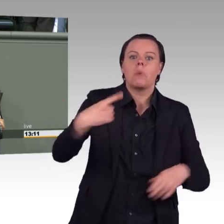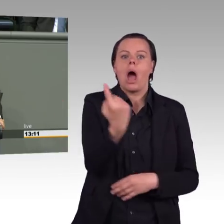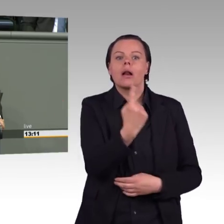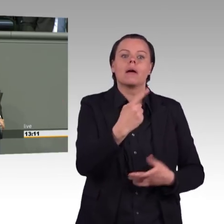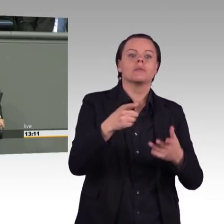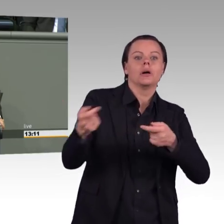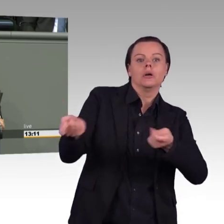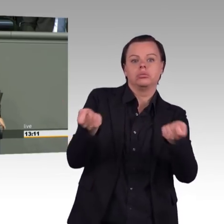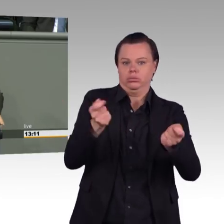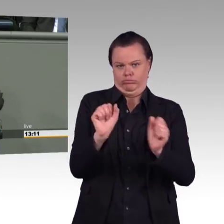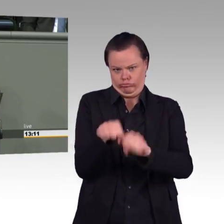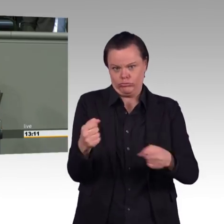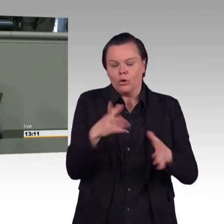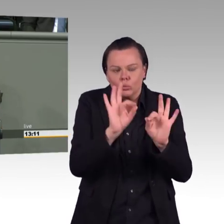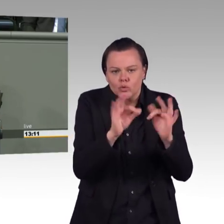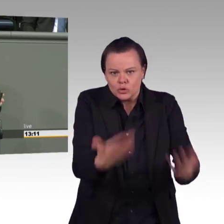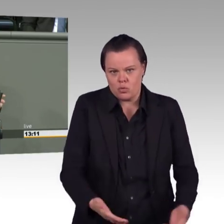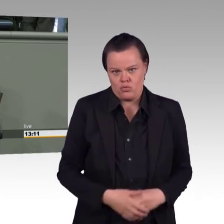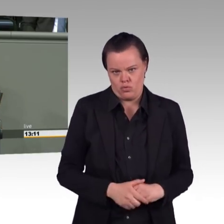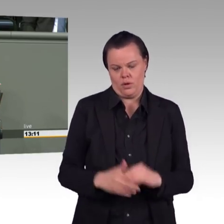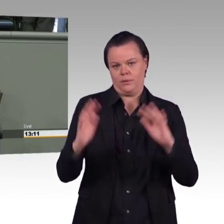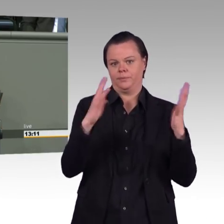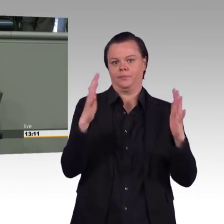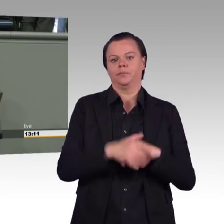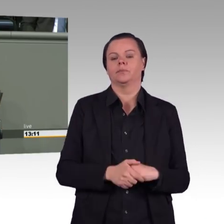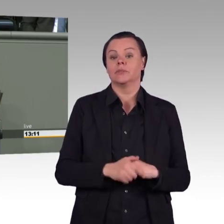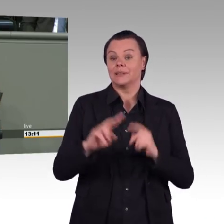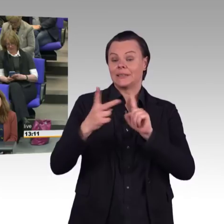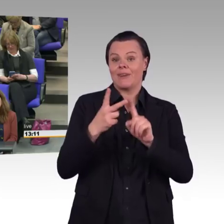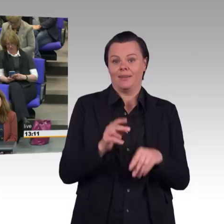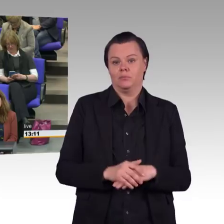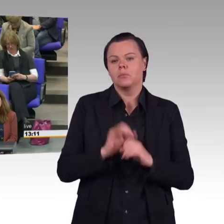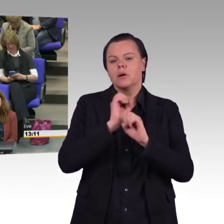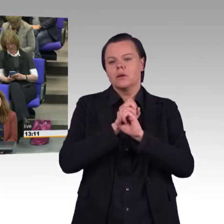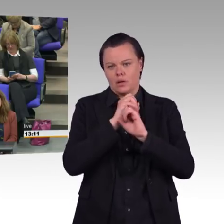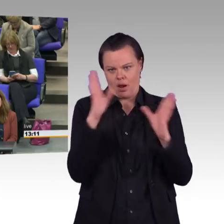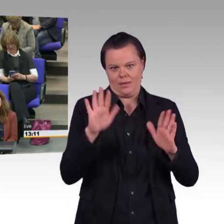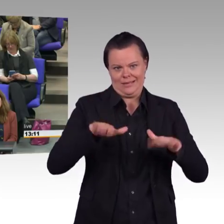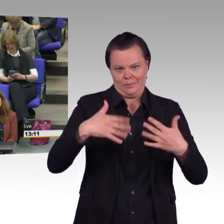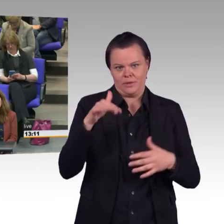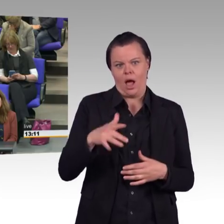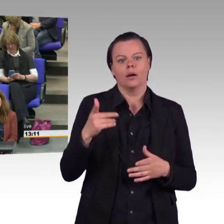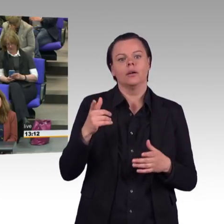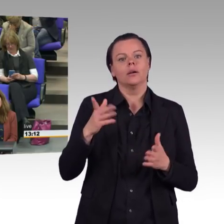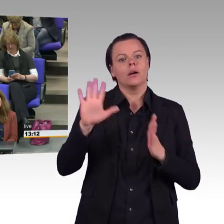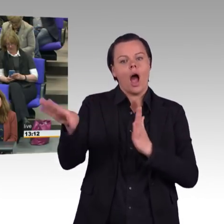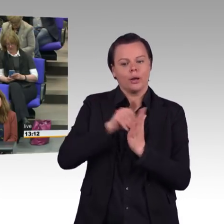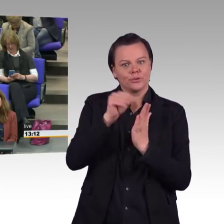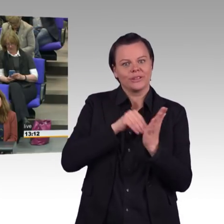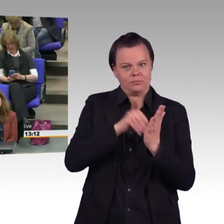überhaupt nicht. Also, wenn Sie da Unterschiede machen wollen, dann müssen Sie das auch so erklären und nicht alles pauschal